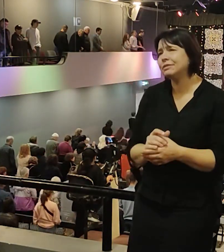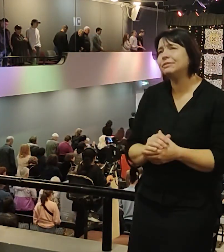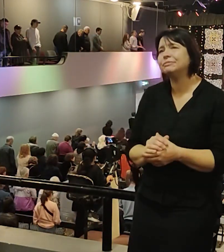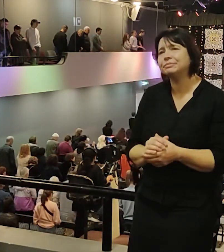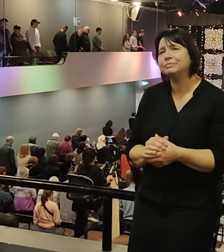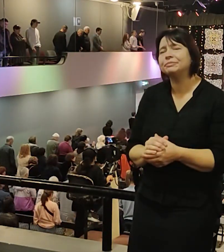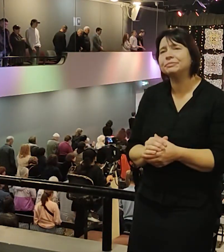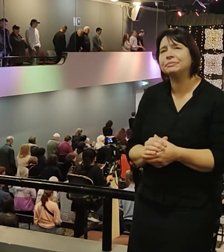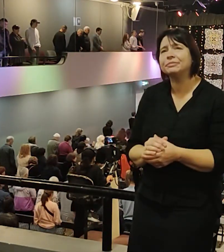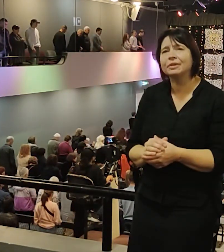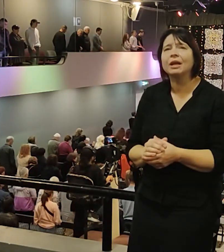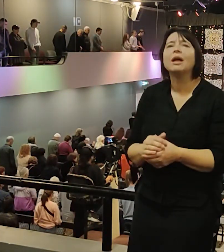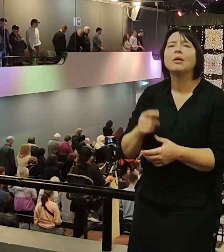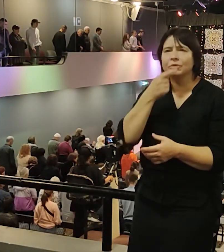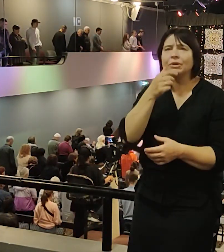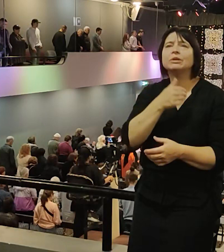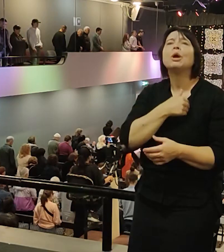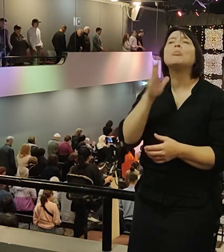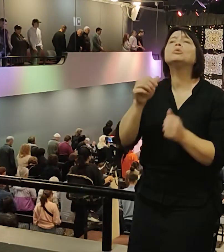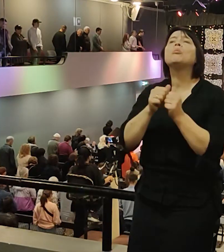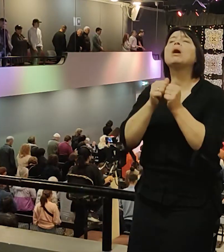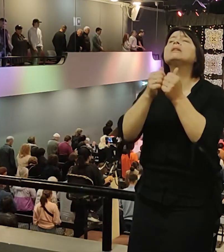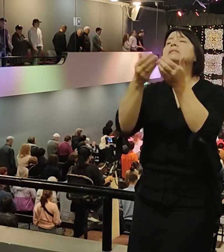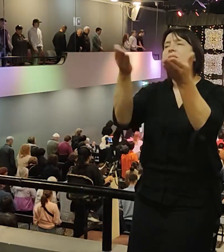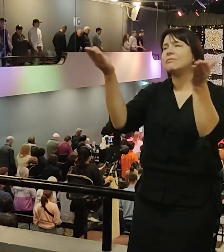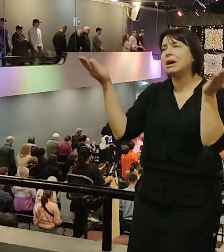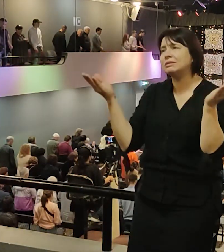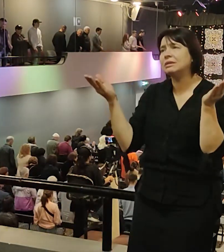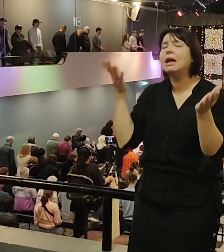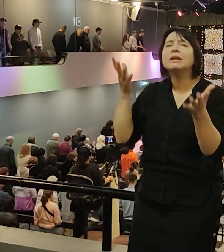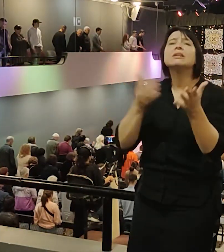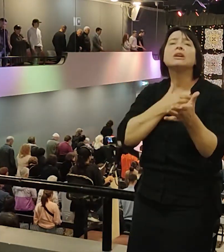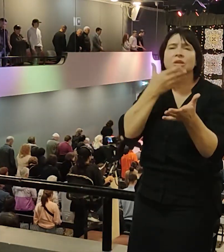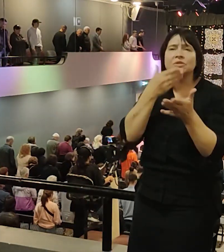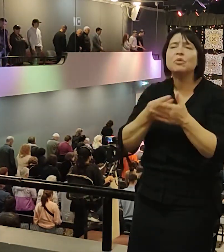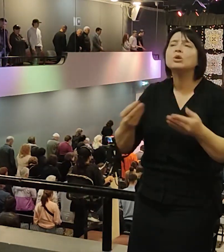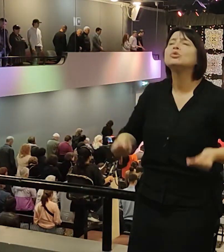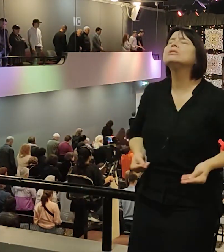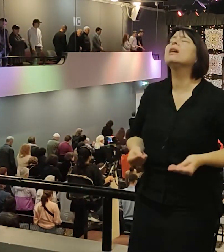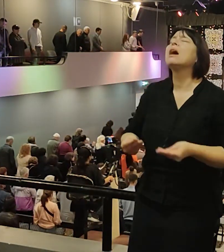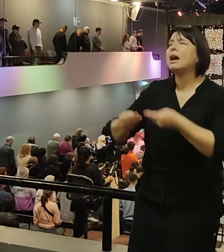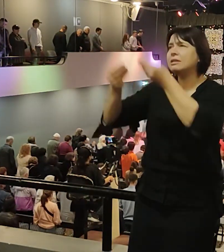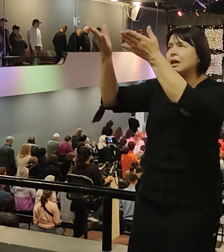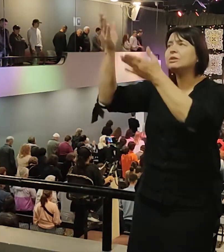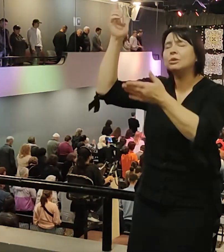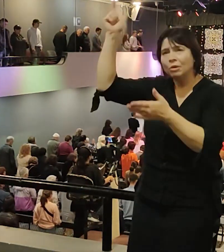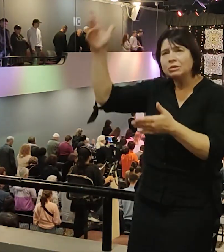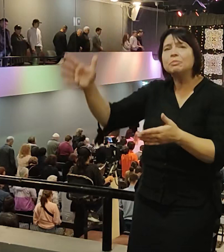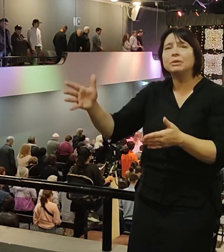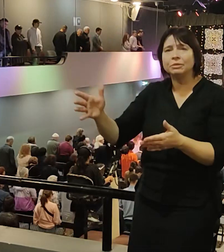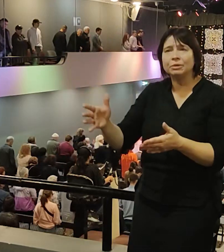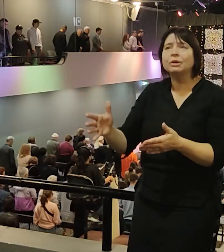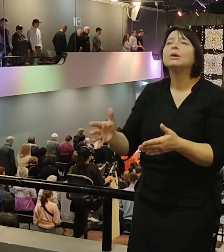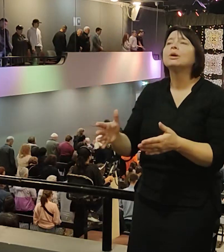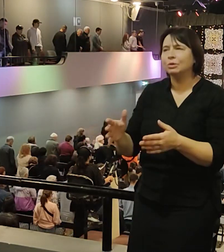то я буду сверху за вас молиться. Если вы хотите посвятить вашу жизнь Господу, покажите коротко мне свою руку, чтобы вам мог